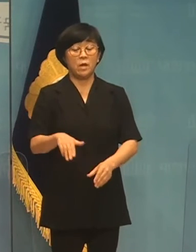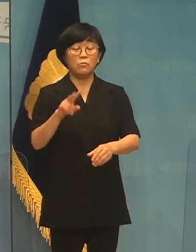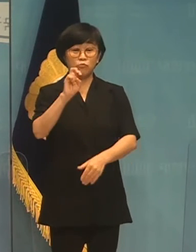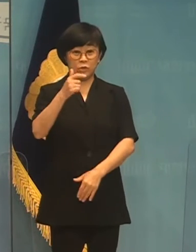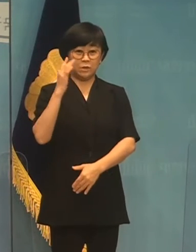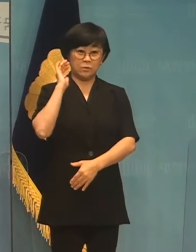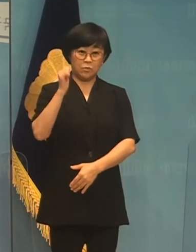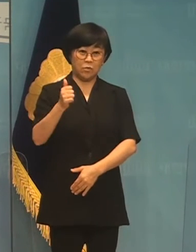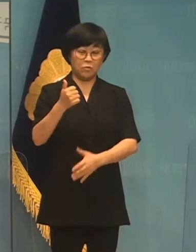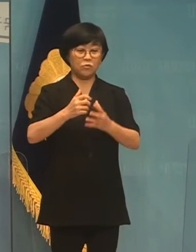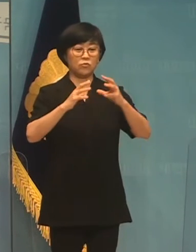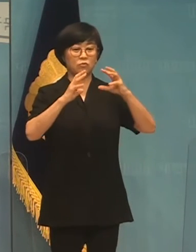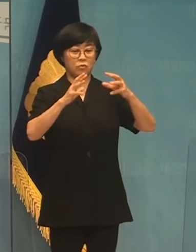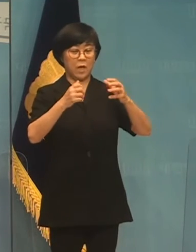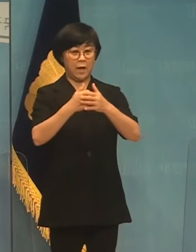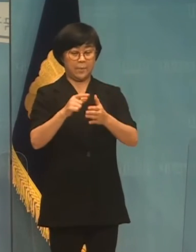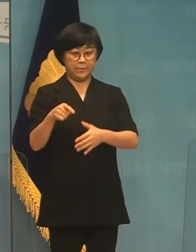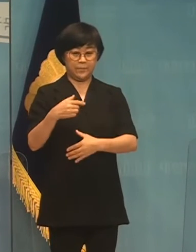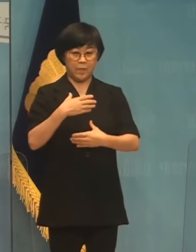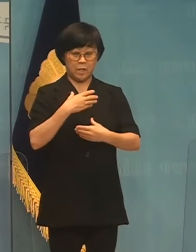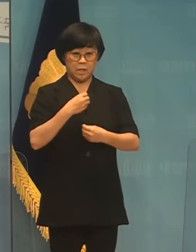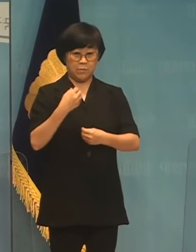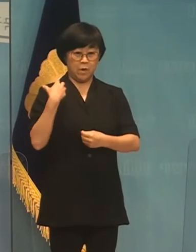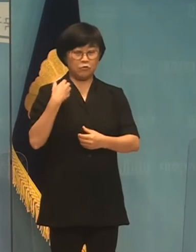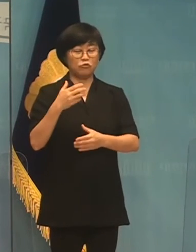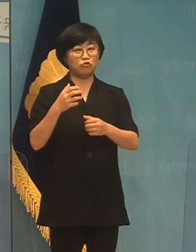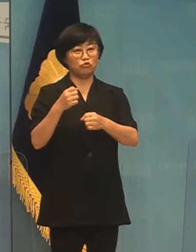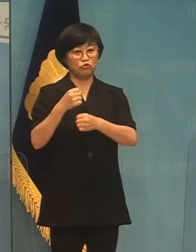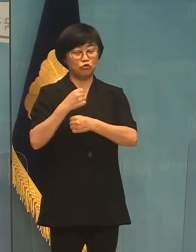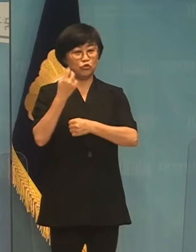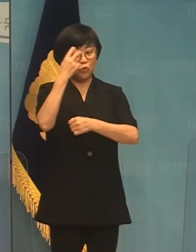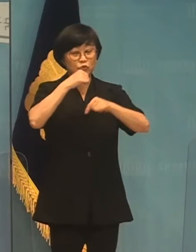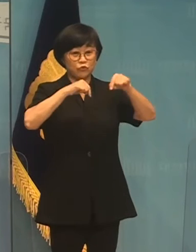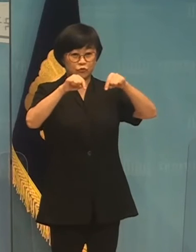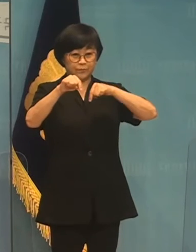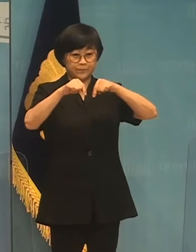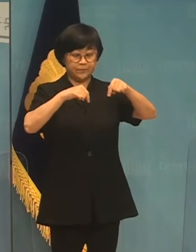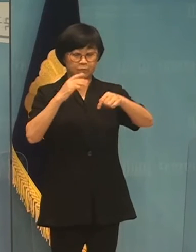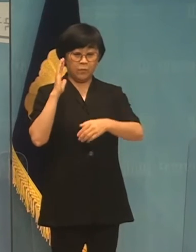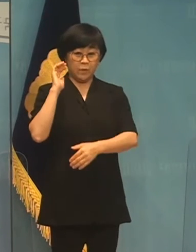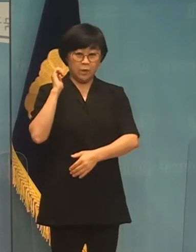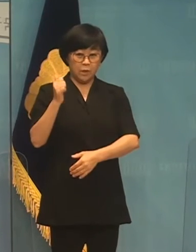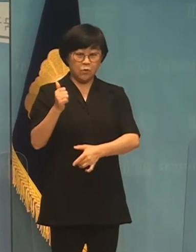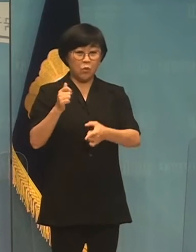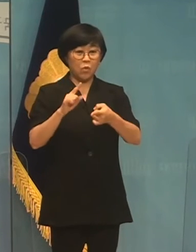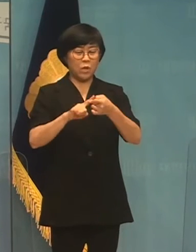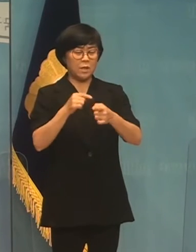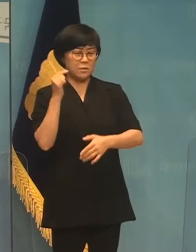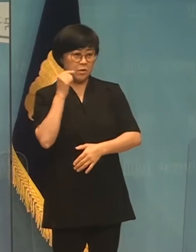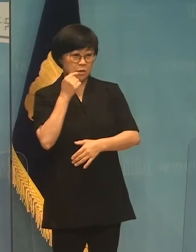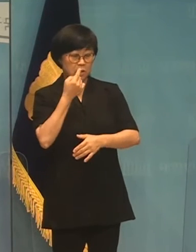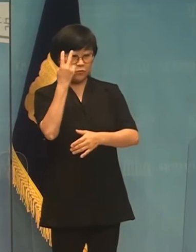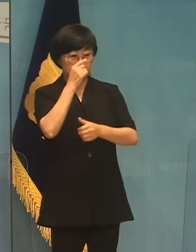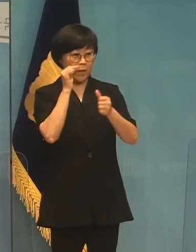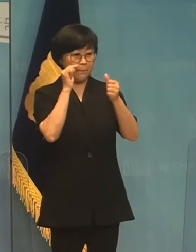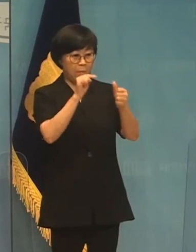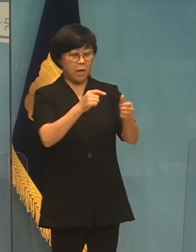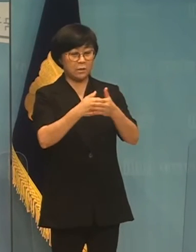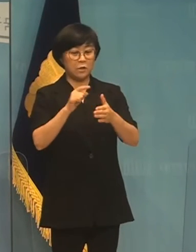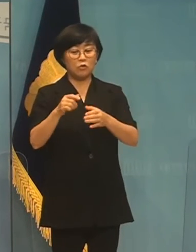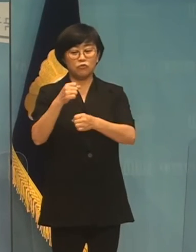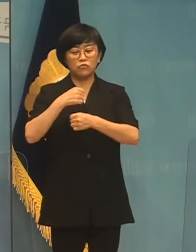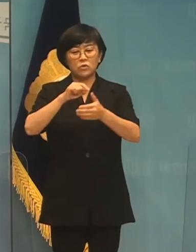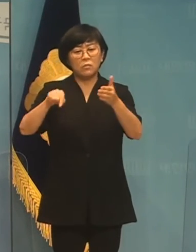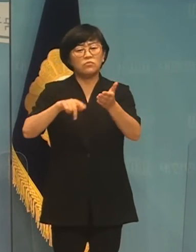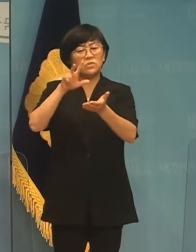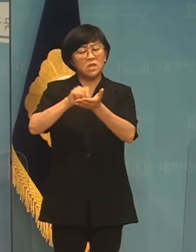문재인 대통령은 국가의 고의를 책임지는 군 통수권자입니다. 대통령의 엉덩한 수산 지시에도 흐트러진 기간은